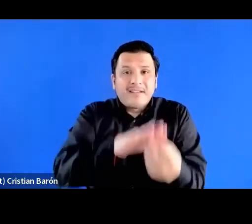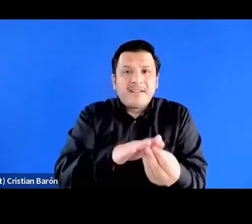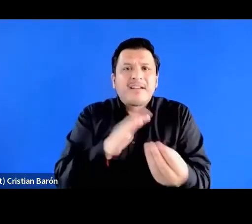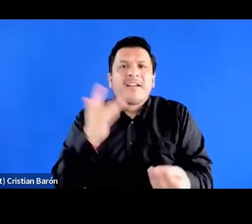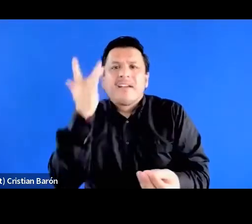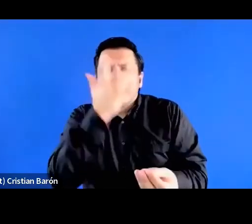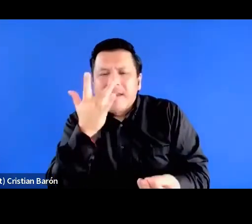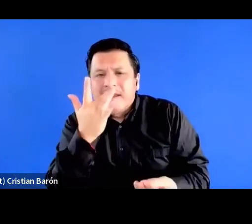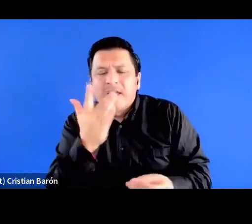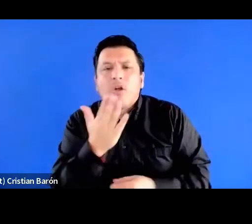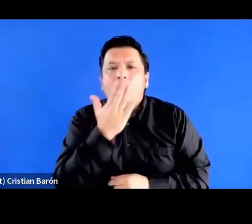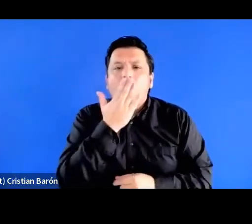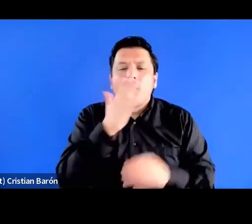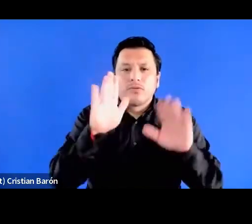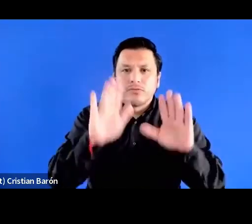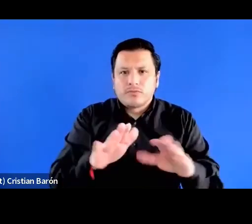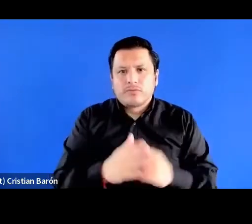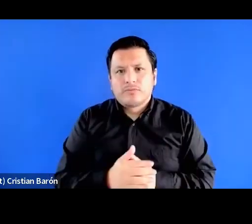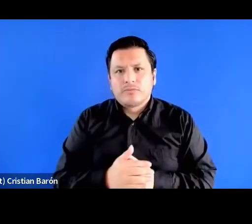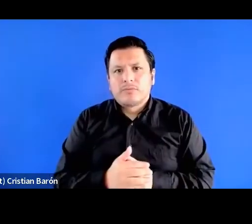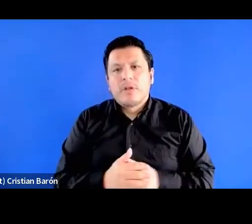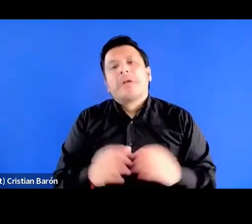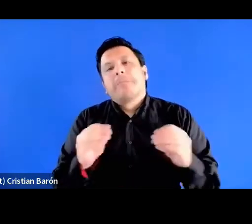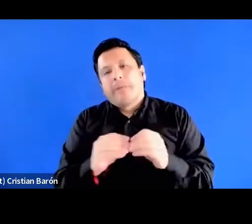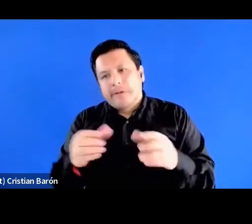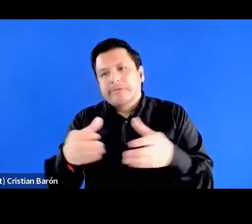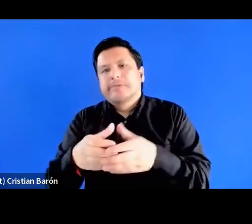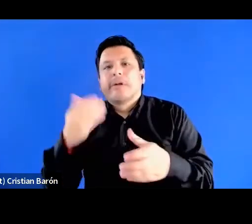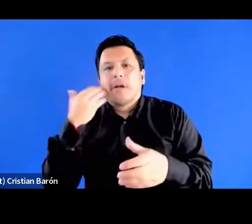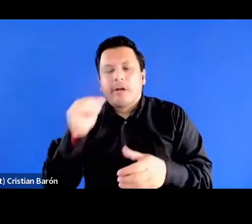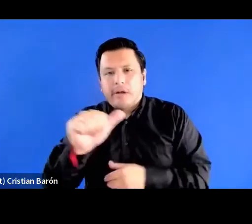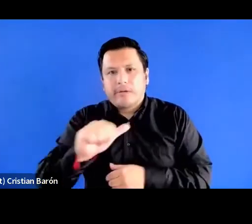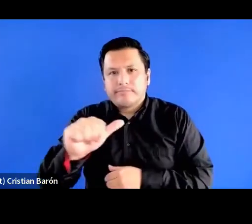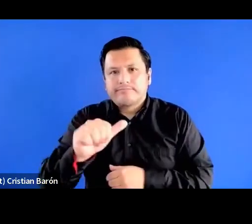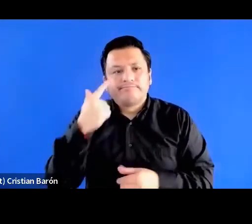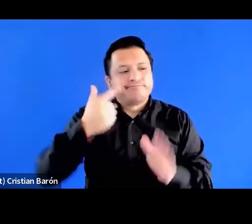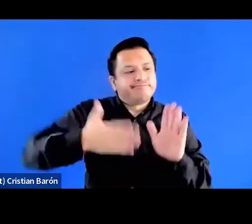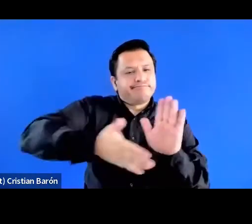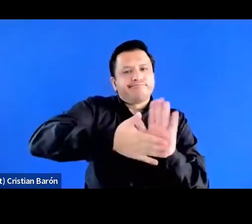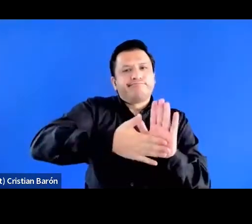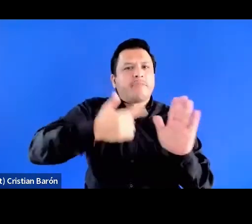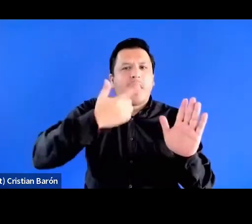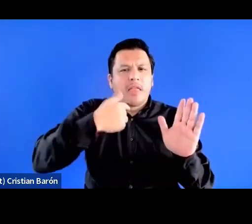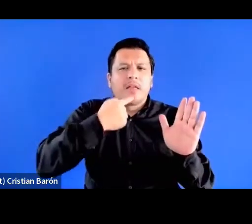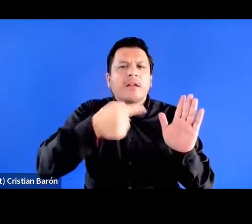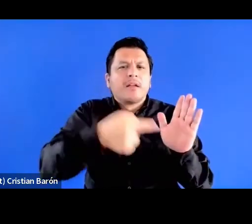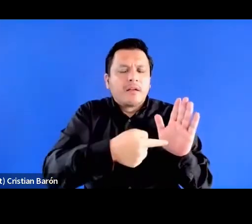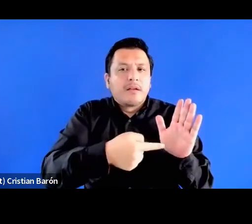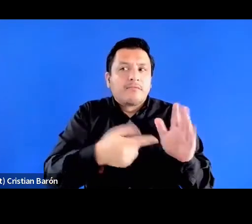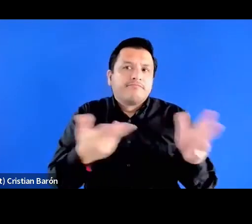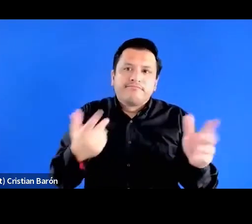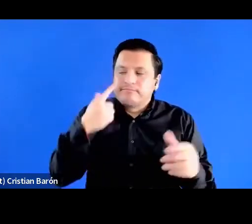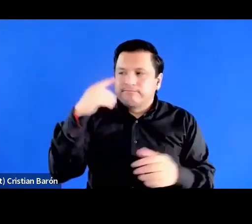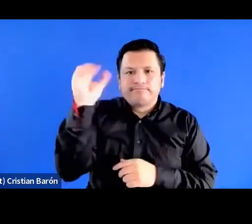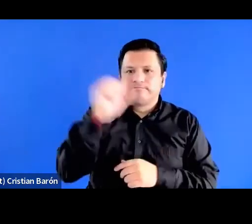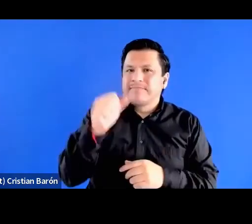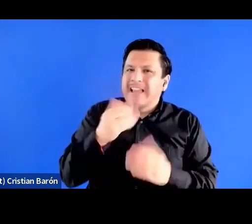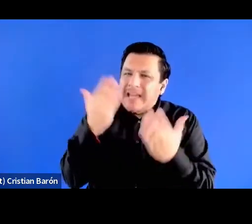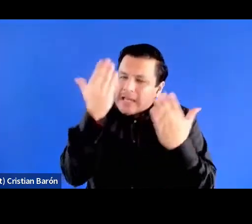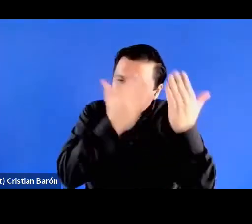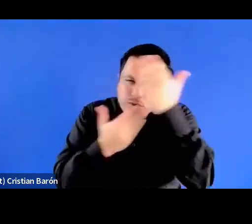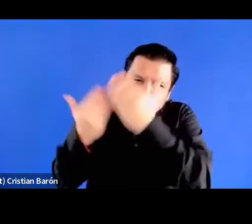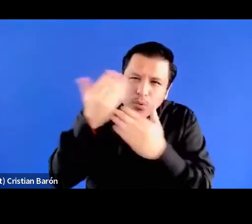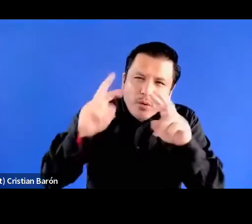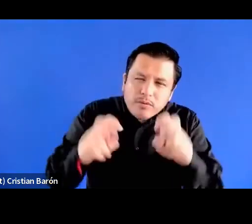e indígenas, igualmente para las mujeres. Y esta evidencia ha determinado que no se hayan hecho muchos estudios sobre el